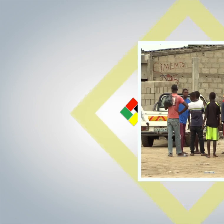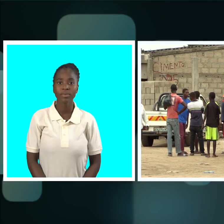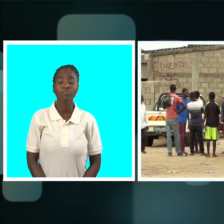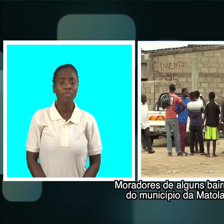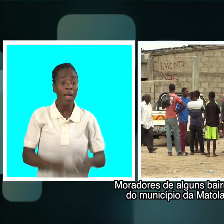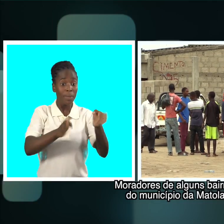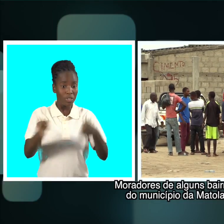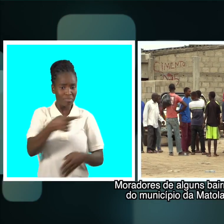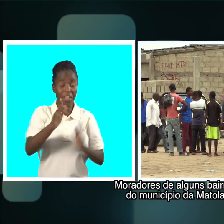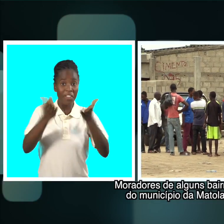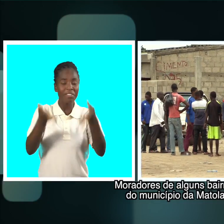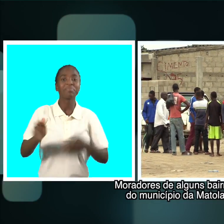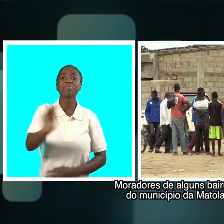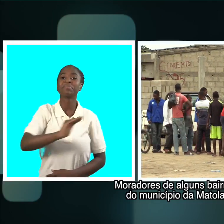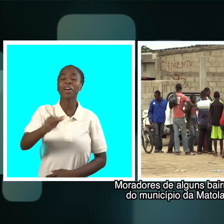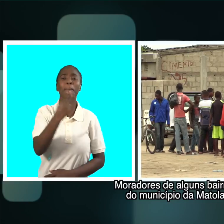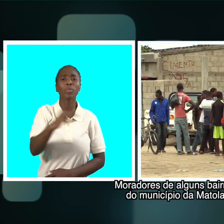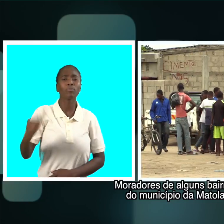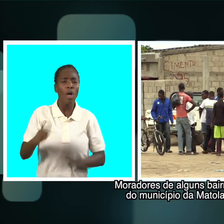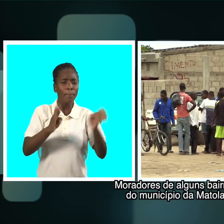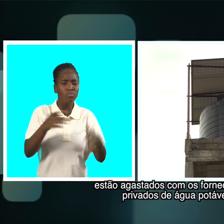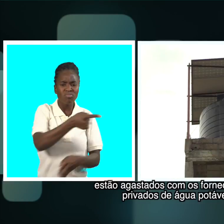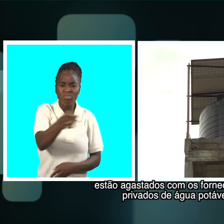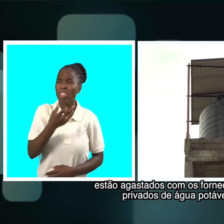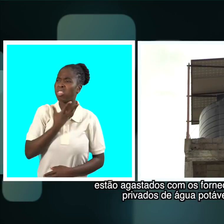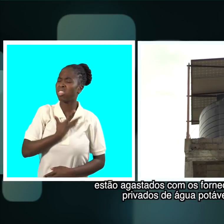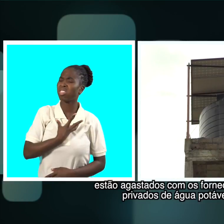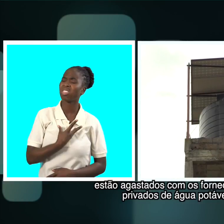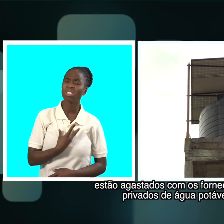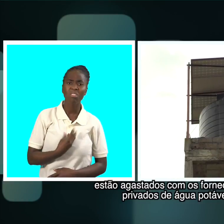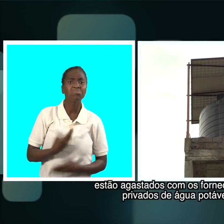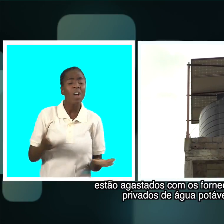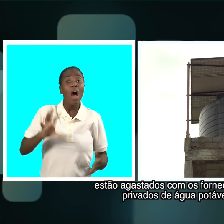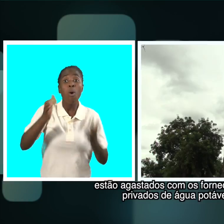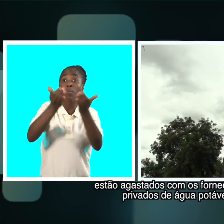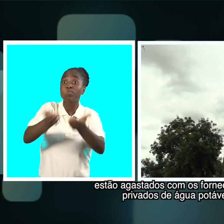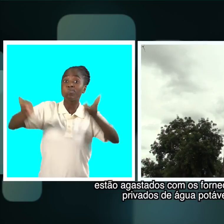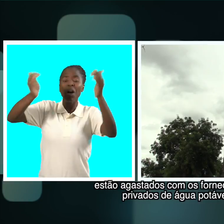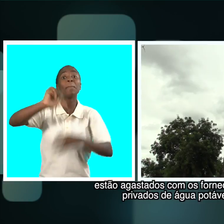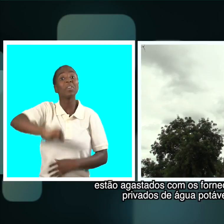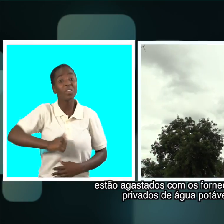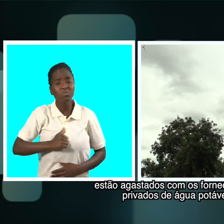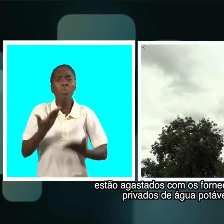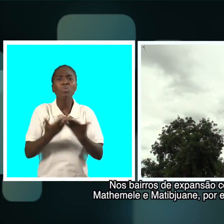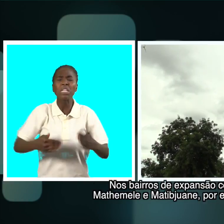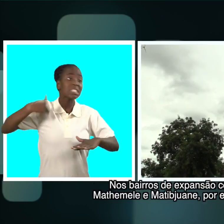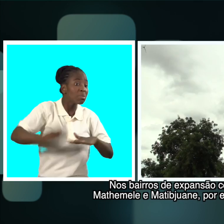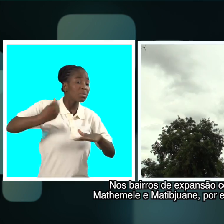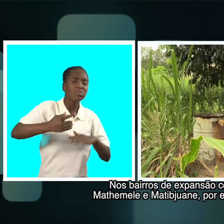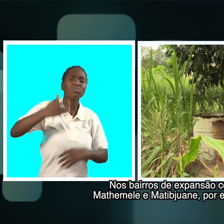Moradores de alguns bairros do município da Matola estão agastados com os fornecedores privados de água potável. Nos